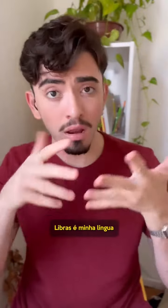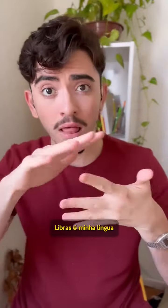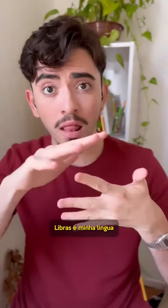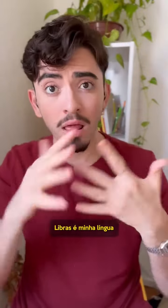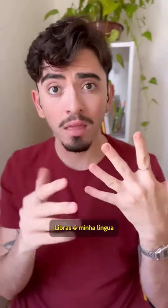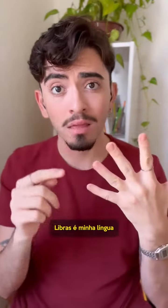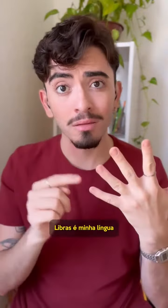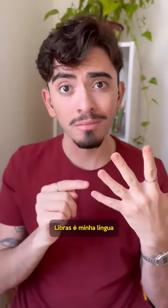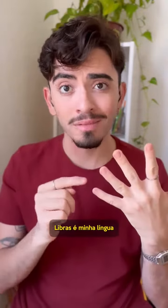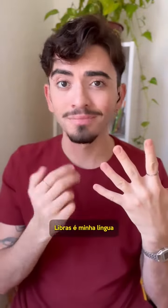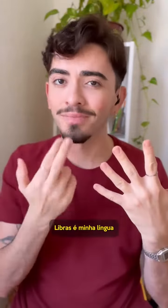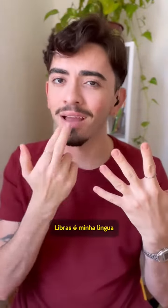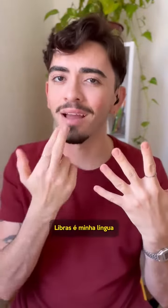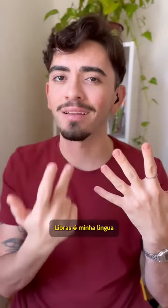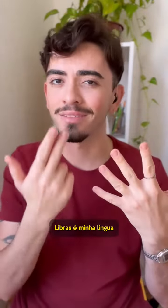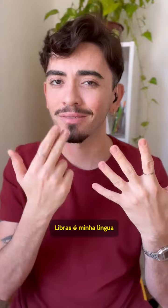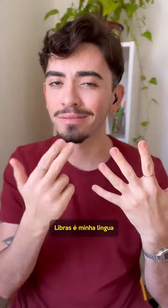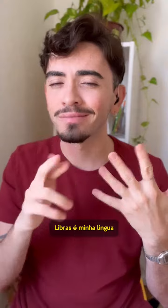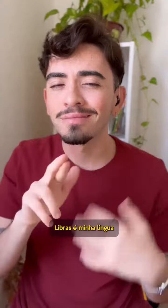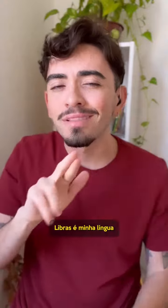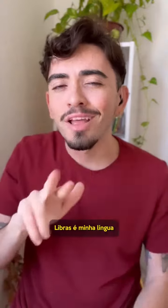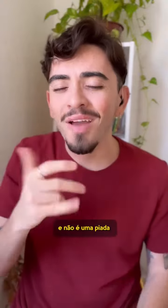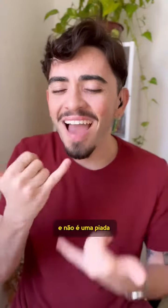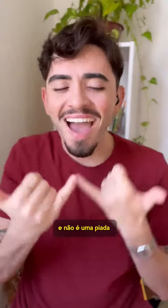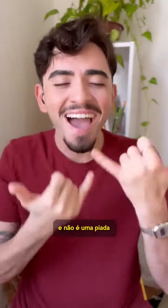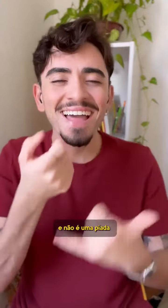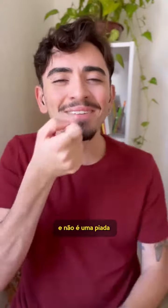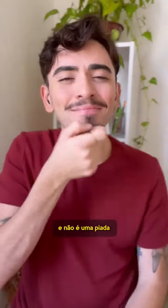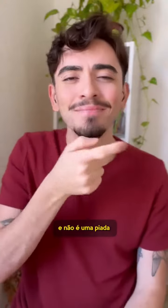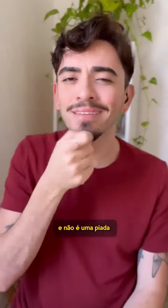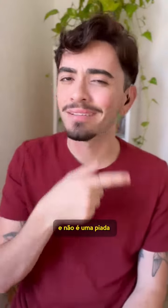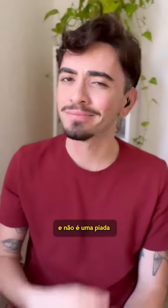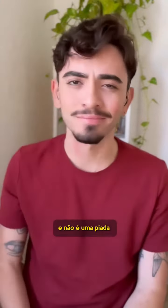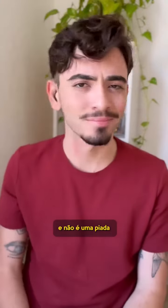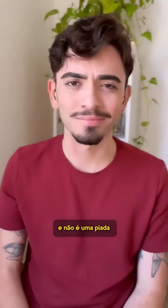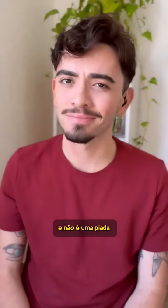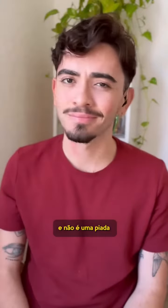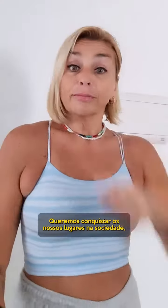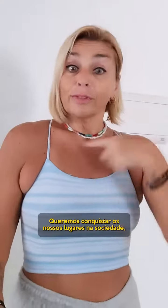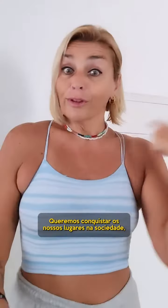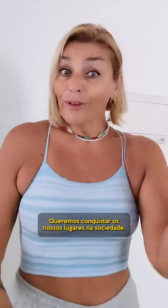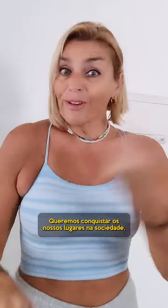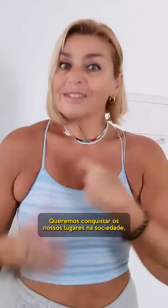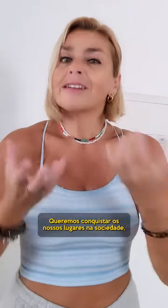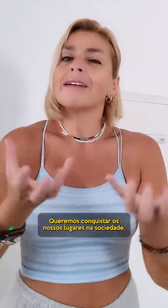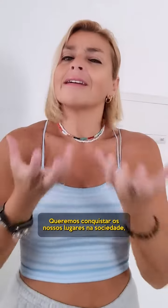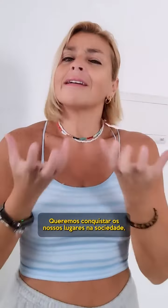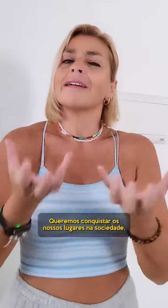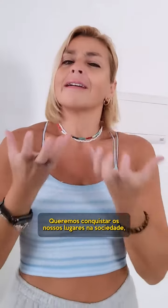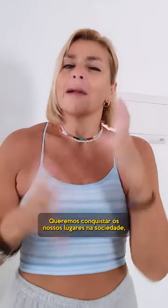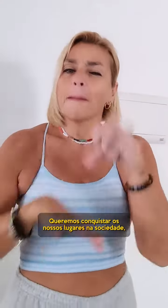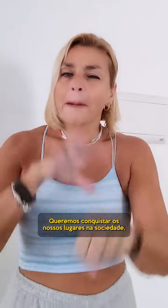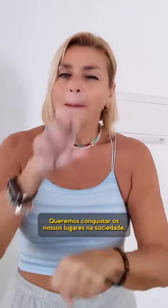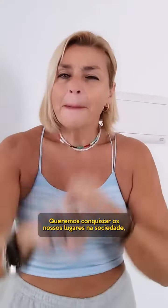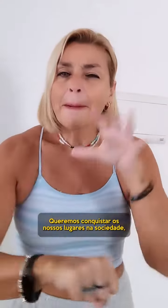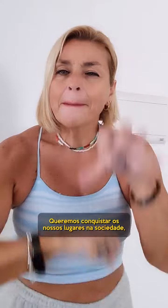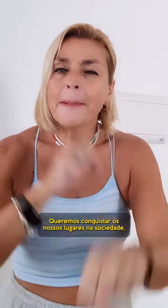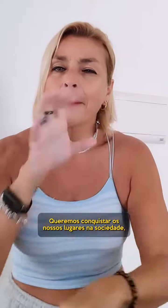Libras é uma língua. E não é uma piada. Queremos conquistar os nossos lugares na